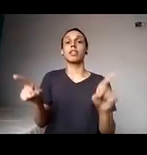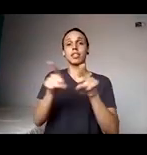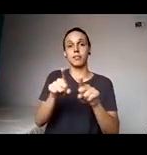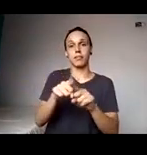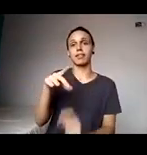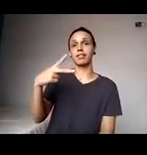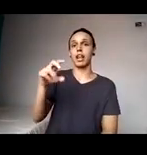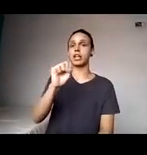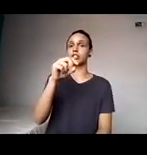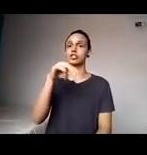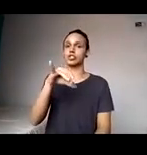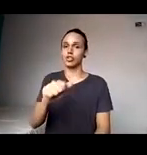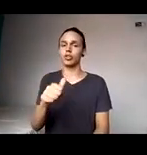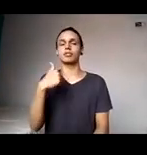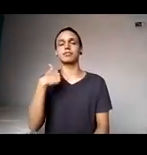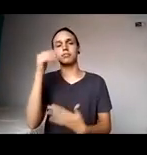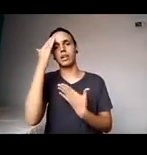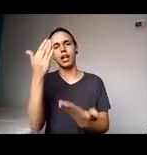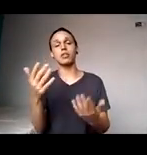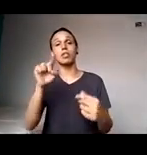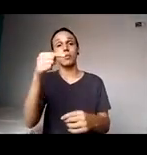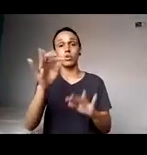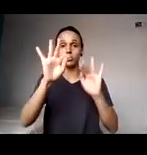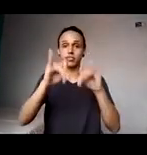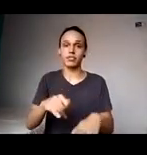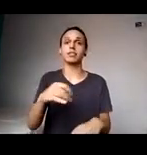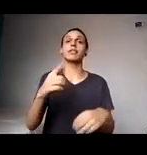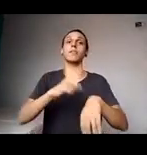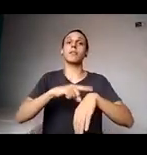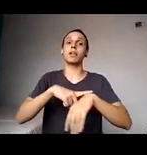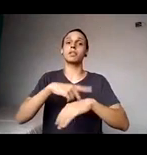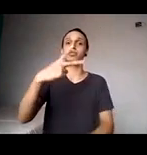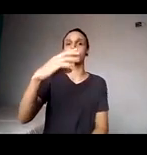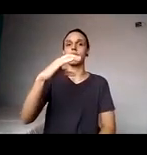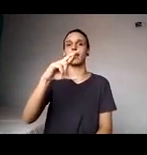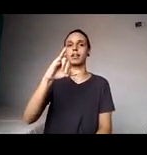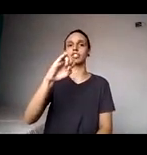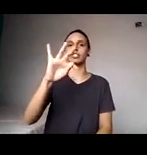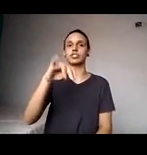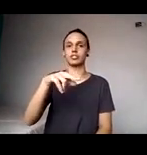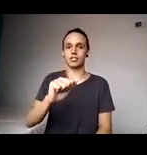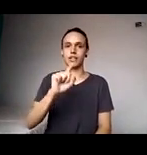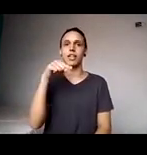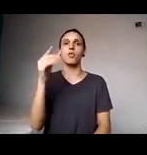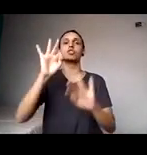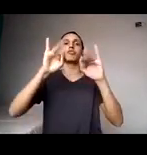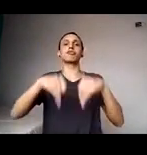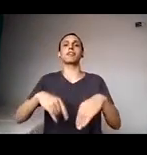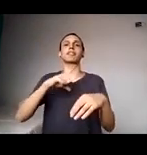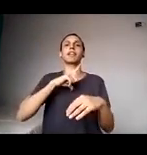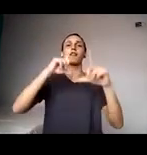a gente agradece, concluindo isso, a palavra com você, Cristina, e aí a gente encerra fazendo a foto oficial no final. Está bom assim?